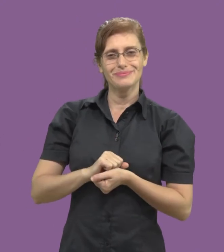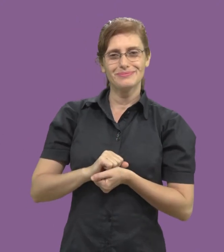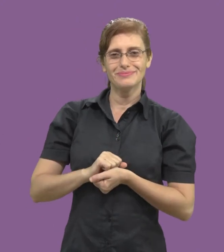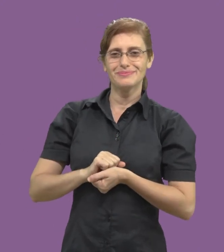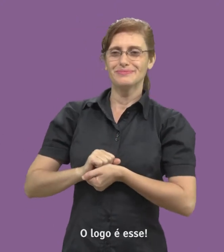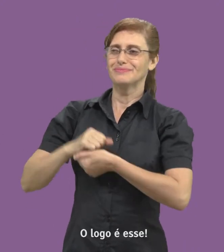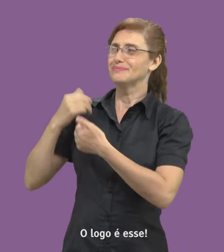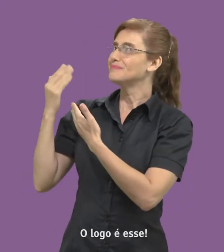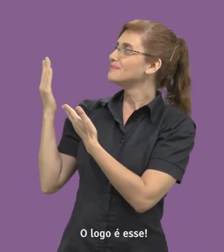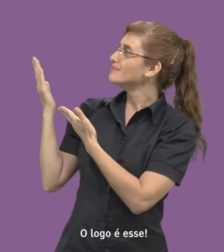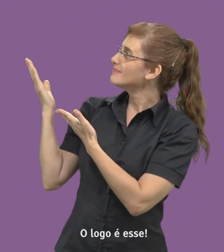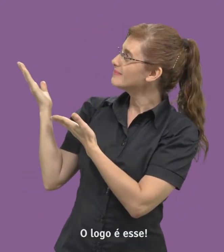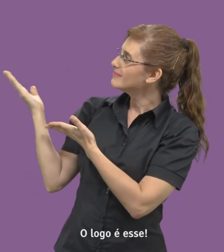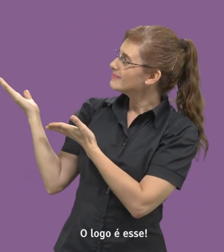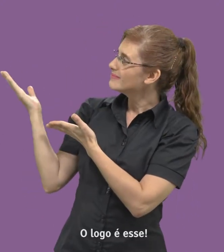O logo é esse.